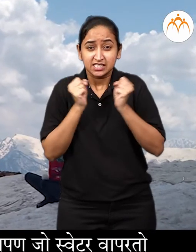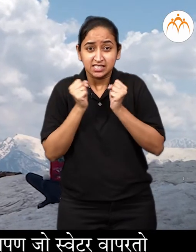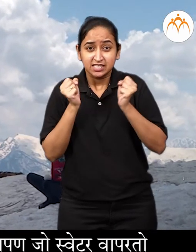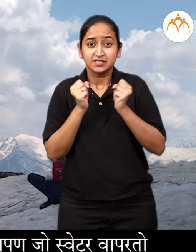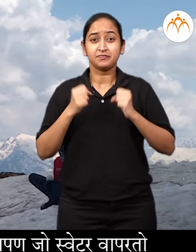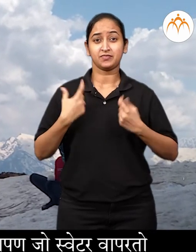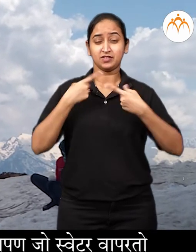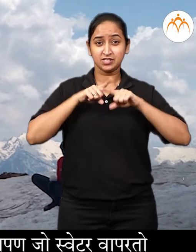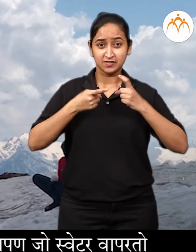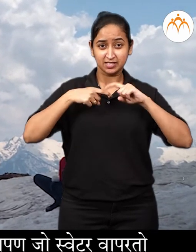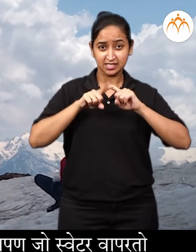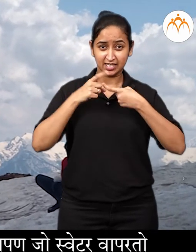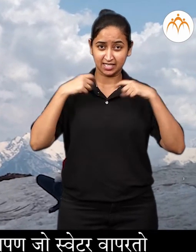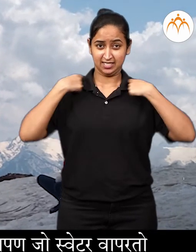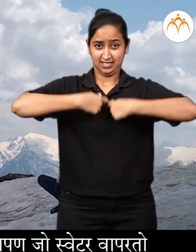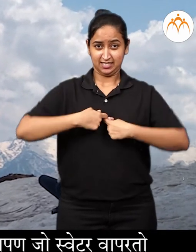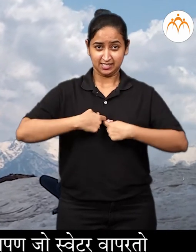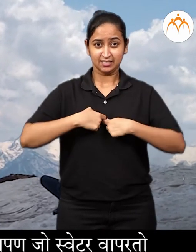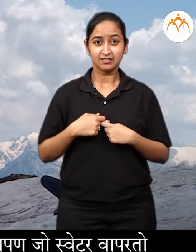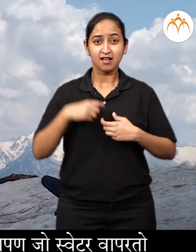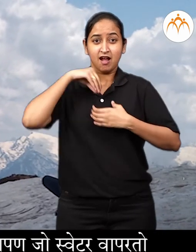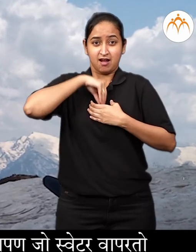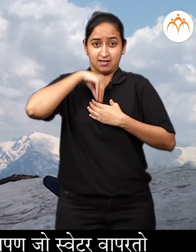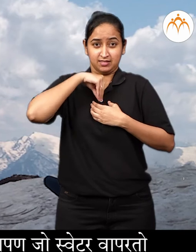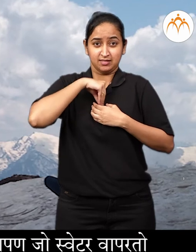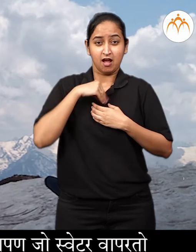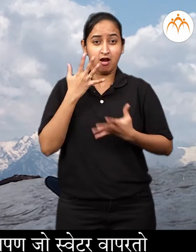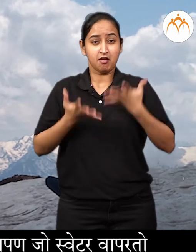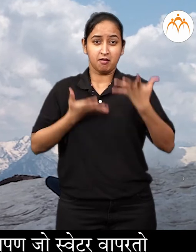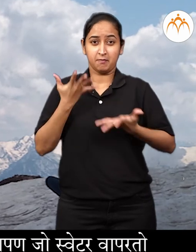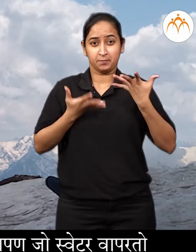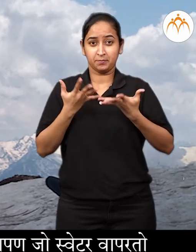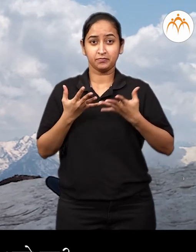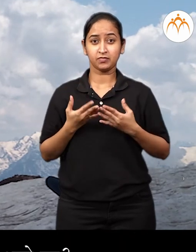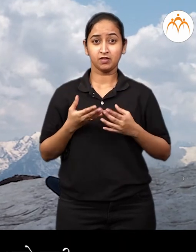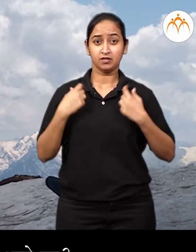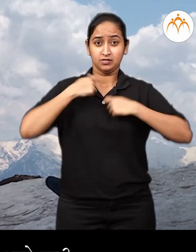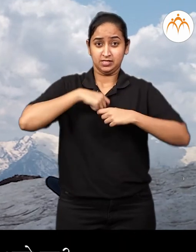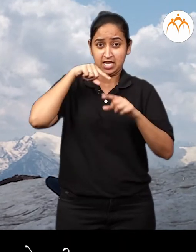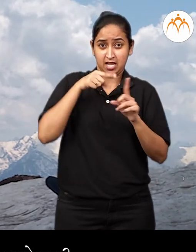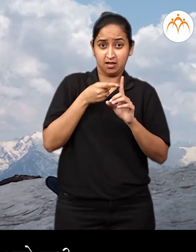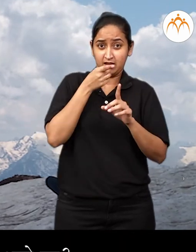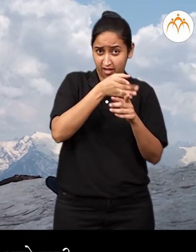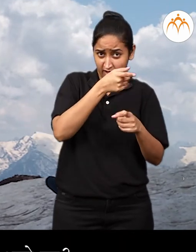हिवालाथ आपण जो स्वेटर वापरतो त्या मोठ हापले ole उफ मिलते मघ तो उष्णतेचा स्रोत है का